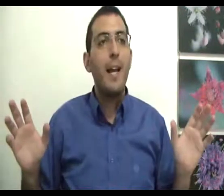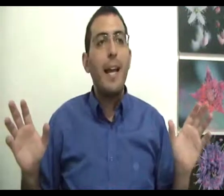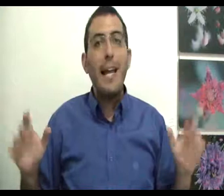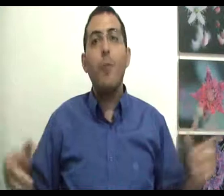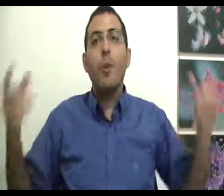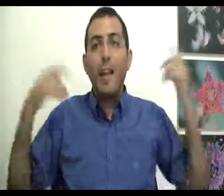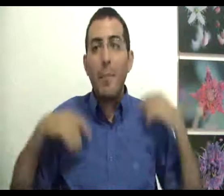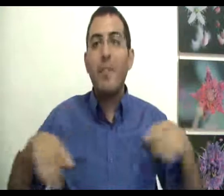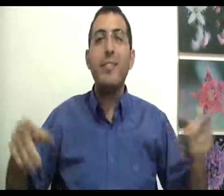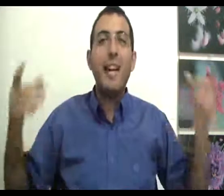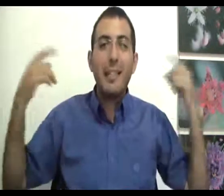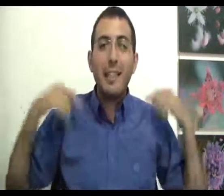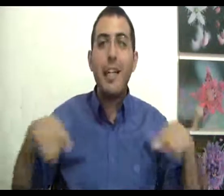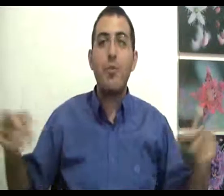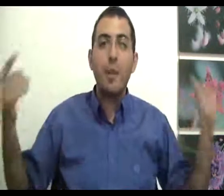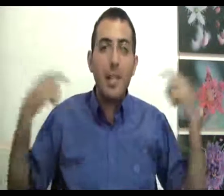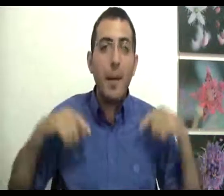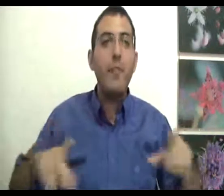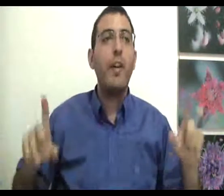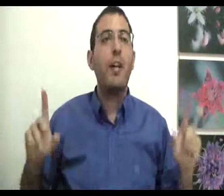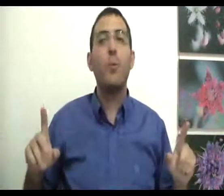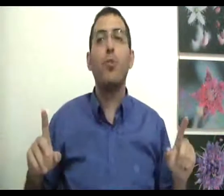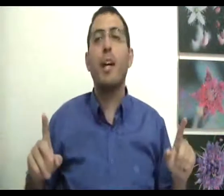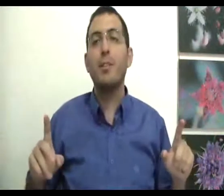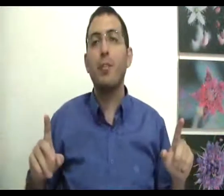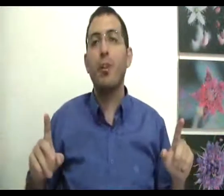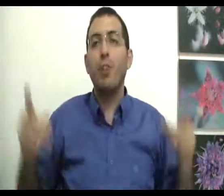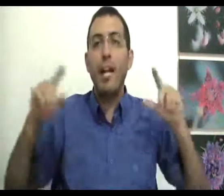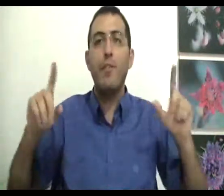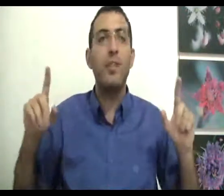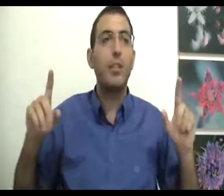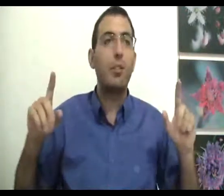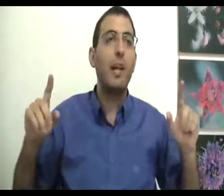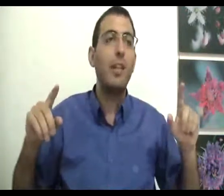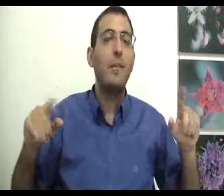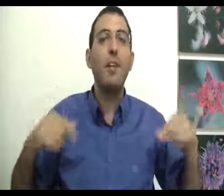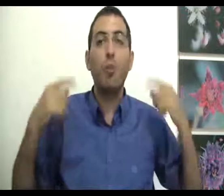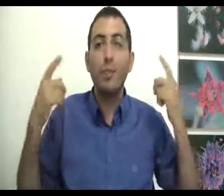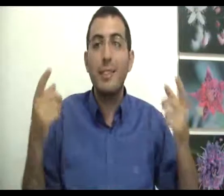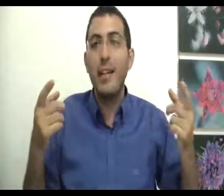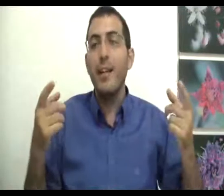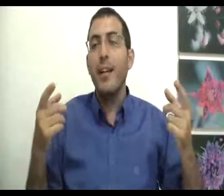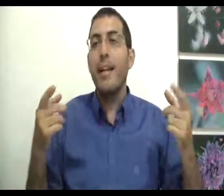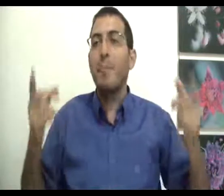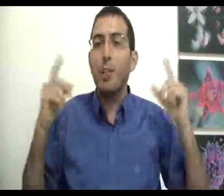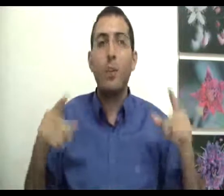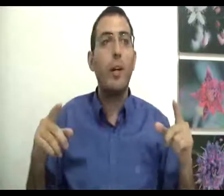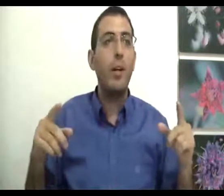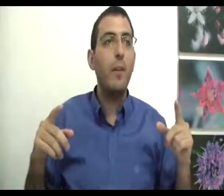אלו כל כך מבטר עד כדי כך שהוא נמצא בהפך הגמור של הרצון שלו שעליו הוא ויתר זאת אומרת שאתה pigmentos רוצה את מה שקורה לו